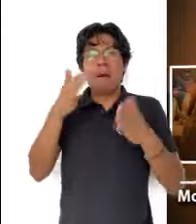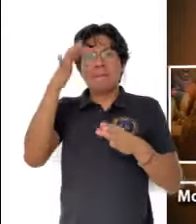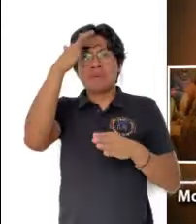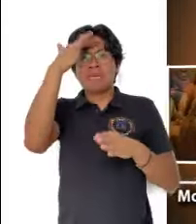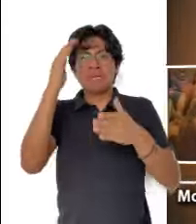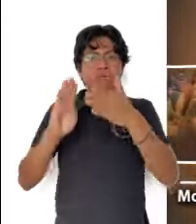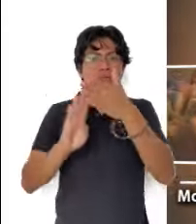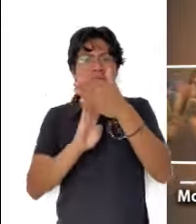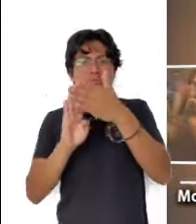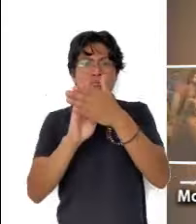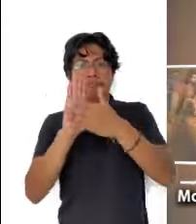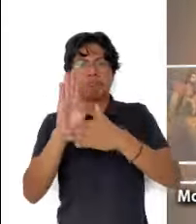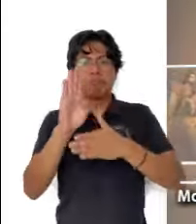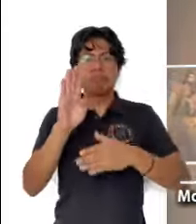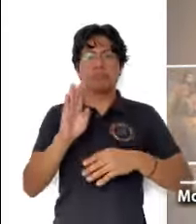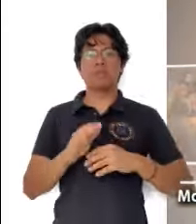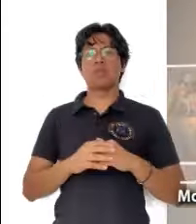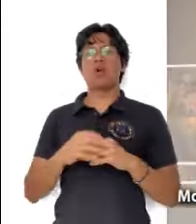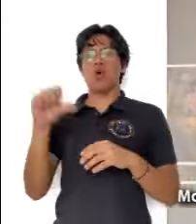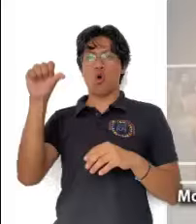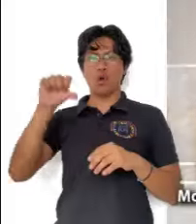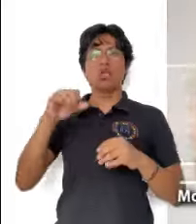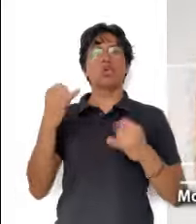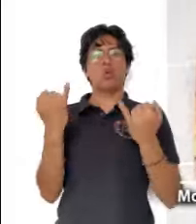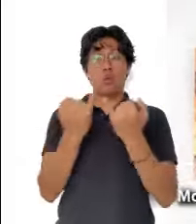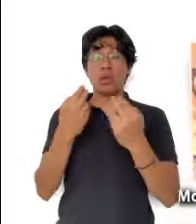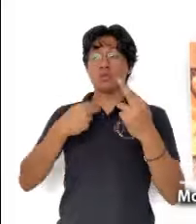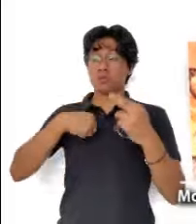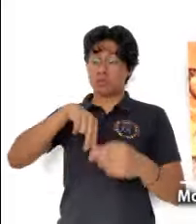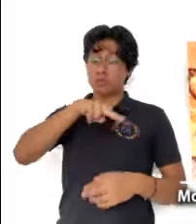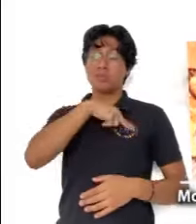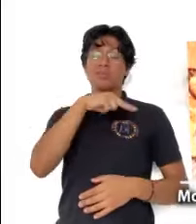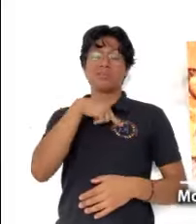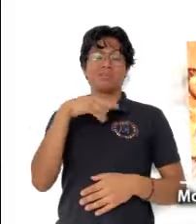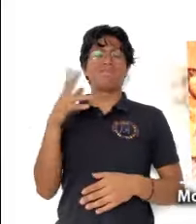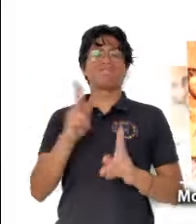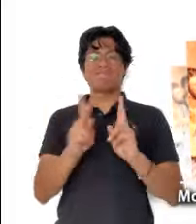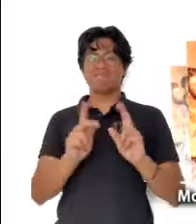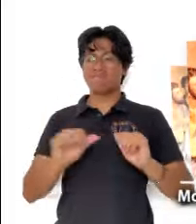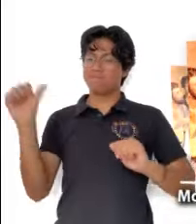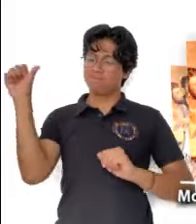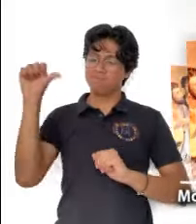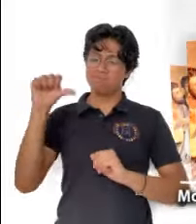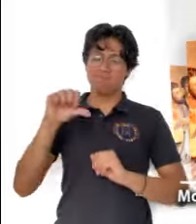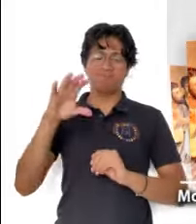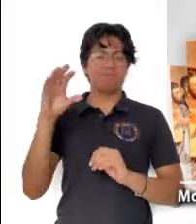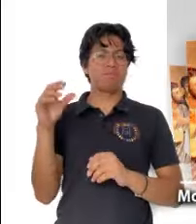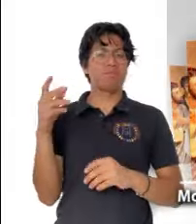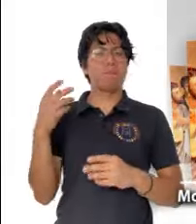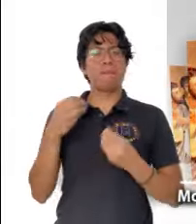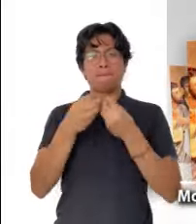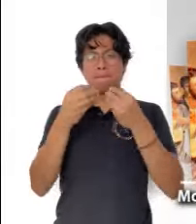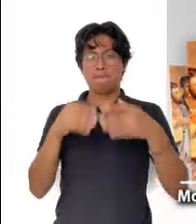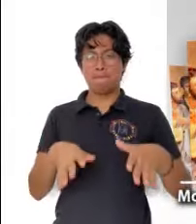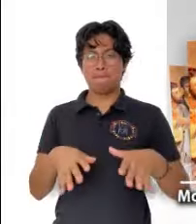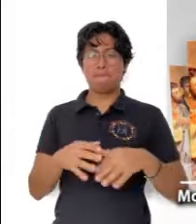Hoy nosotros también hemos perdido la paz, a pesar de que sabemos que Cristo ha resucitado.